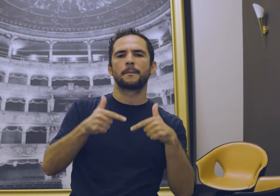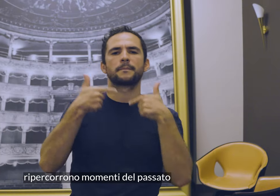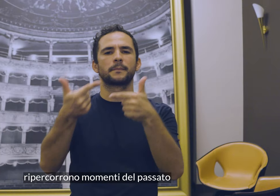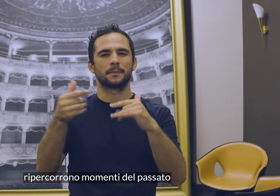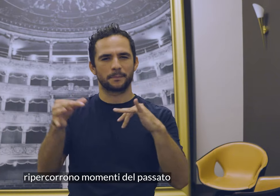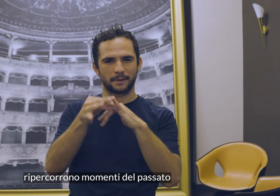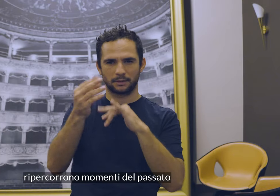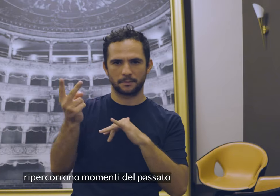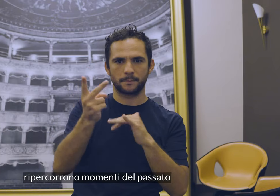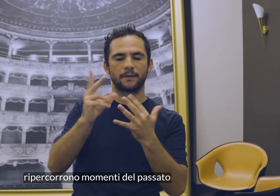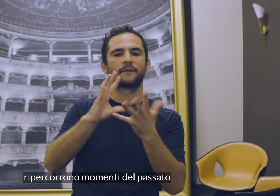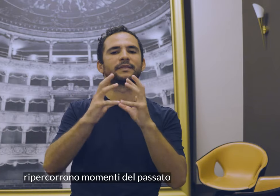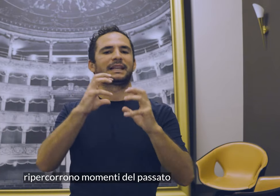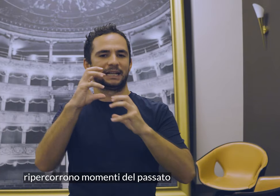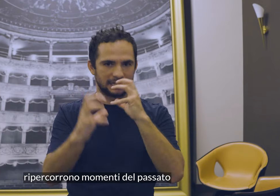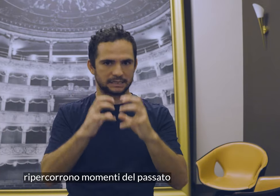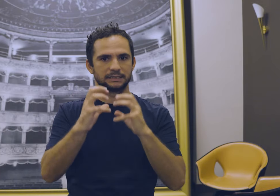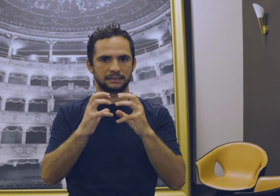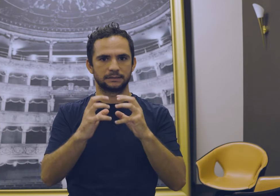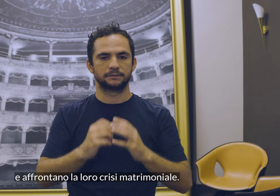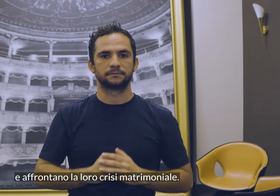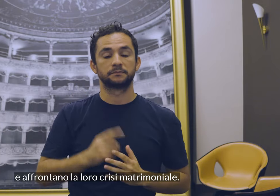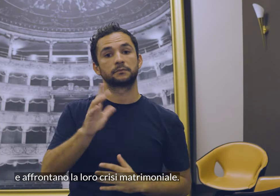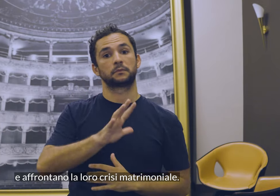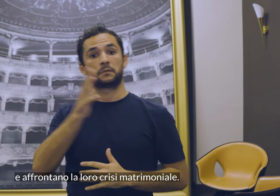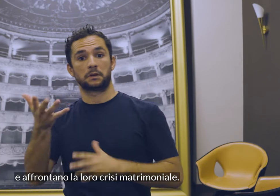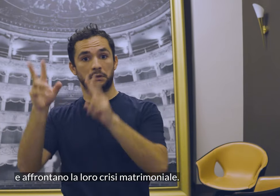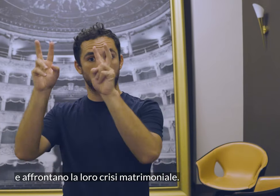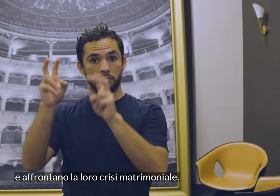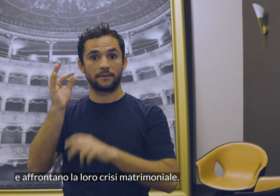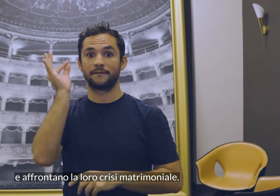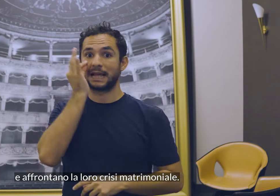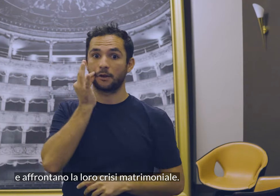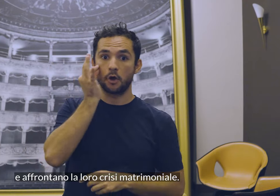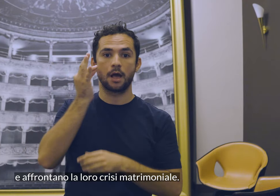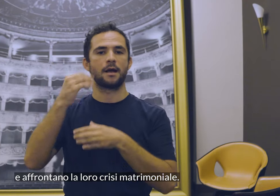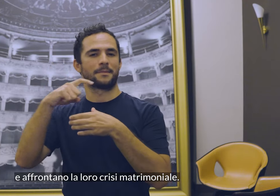Ripercorrono momenti del passato e affrontano la loro crisi matrimoniale.